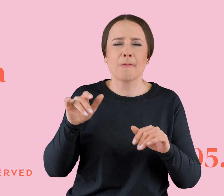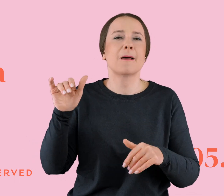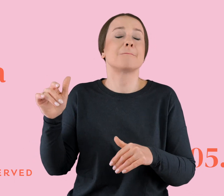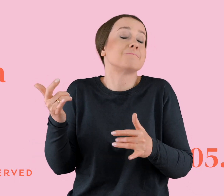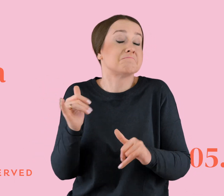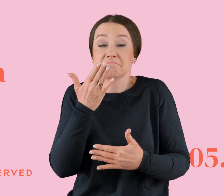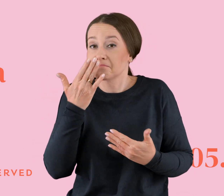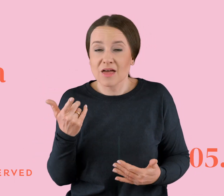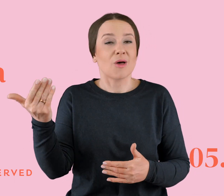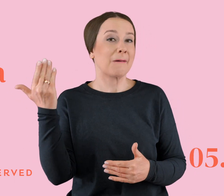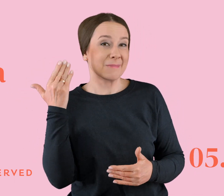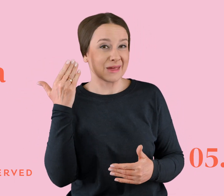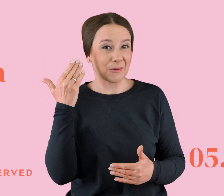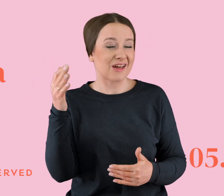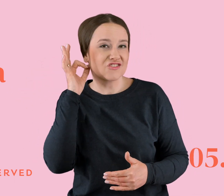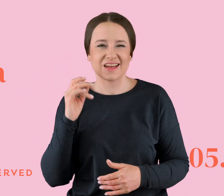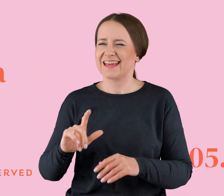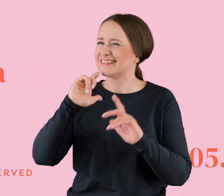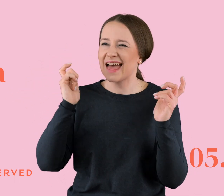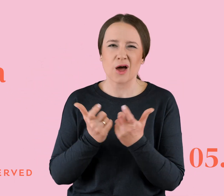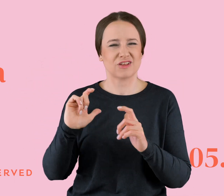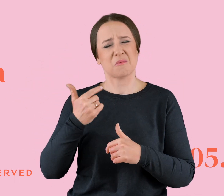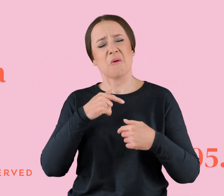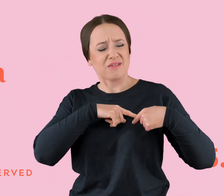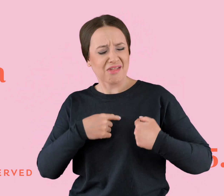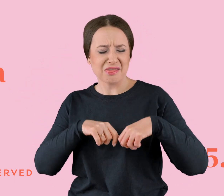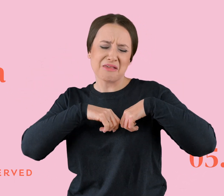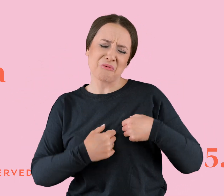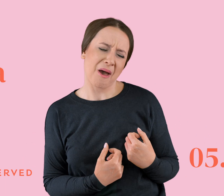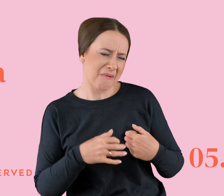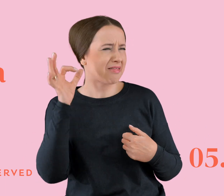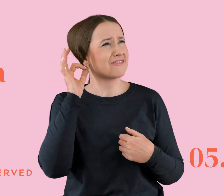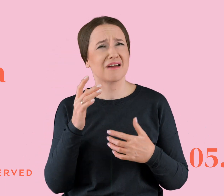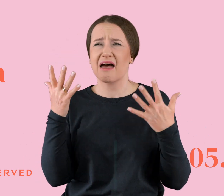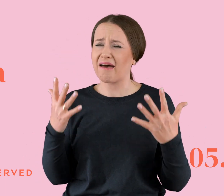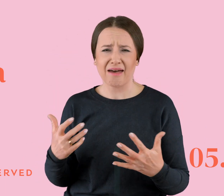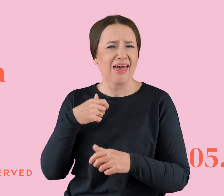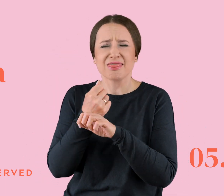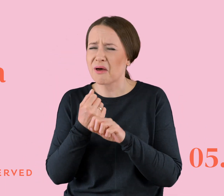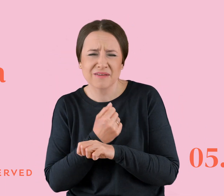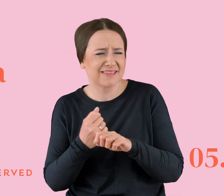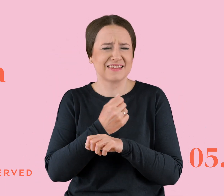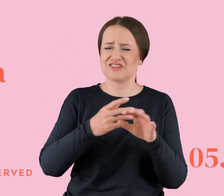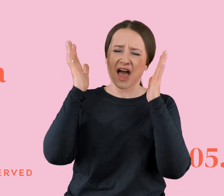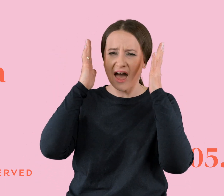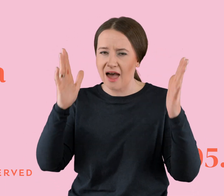-dziewczyna. Że ona się wiecznie przewijała w ogóle gdzieś tam, serce złamane. Ona była tak toksyczna i taka zła. No i typ napierdalał na nią zdrowo i